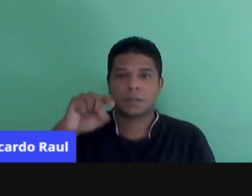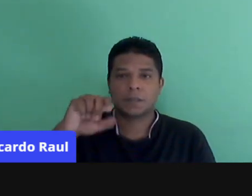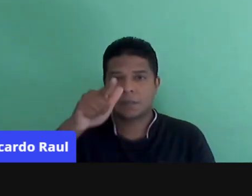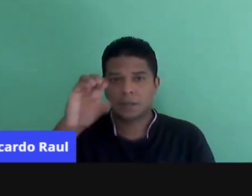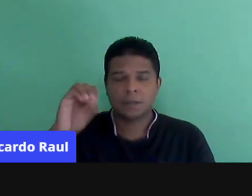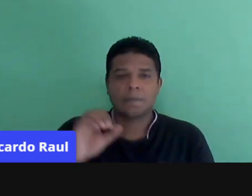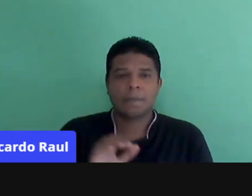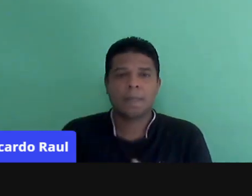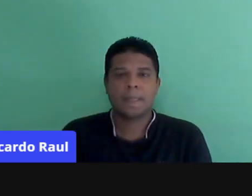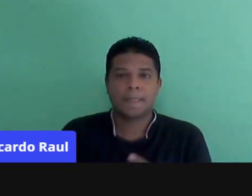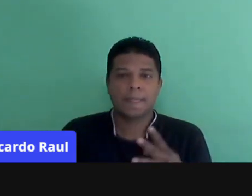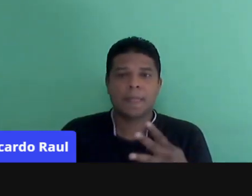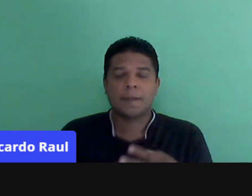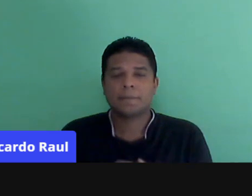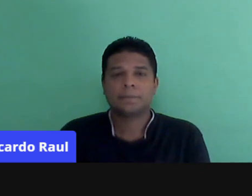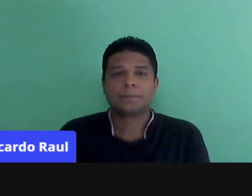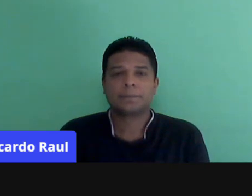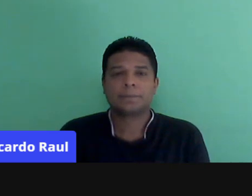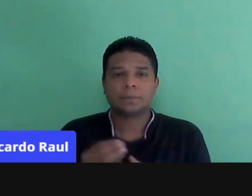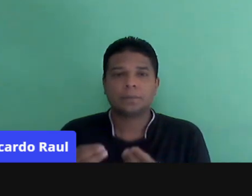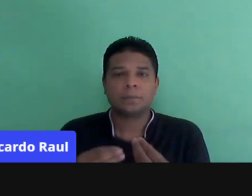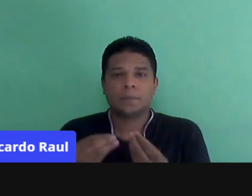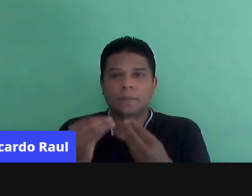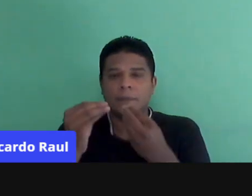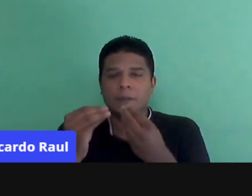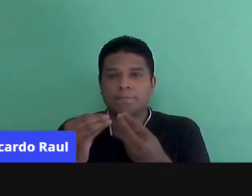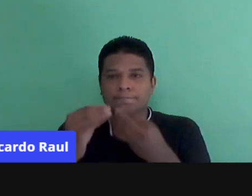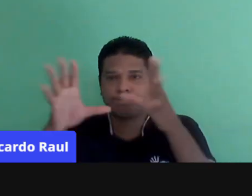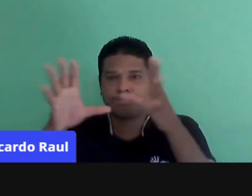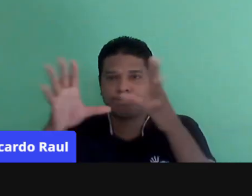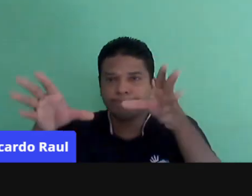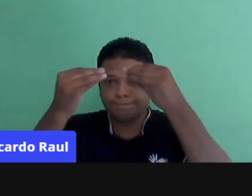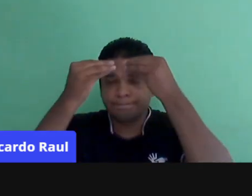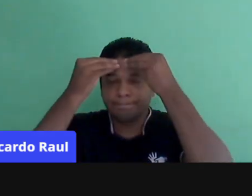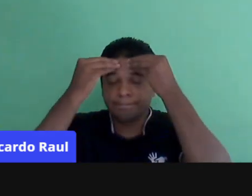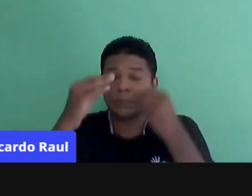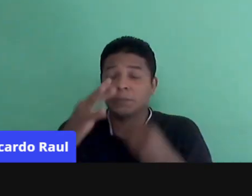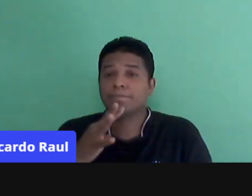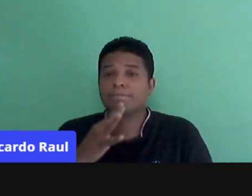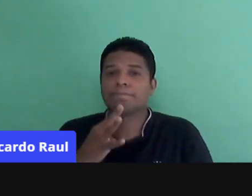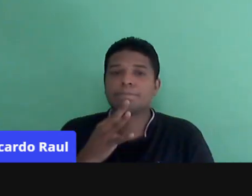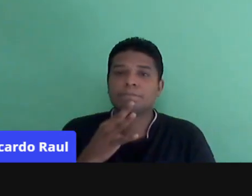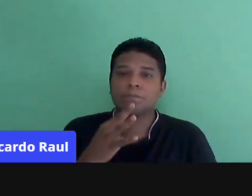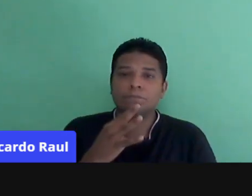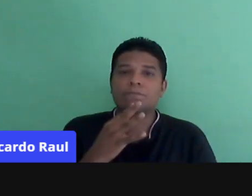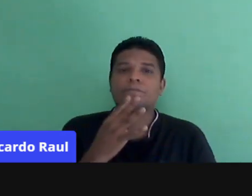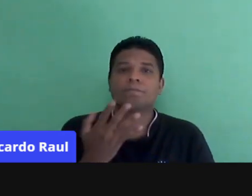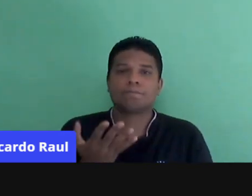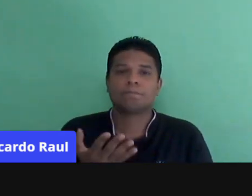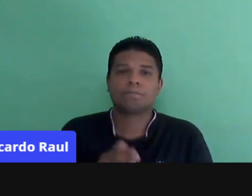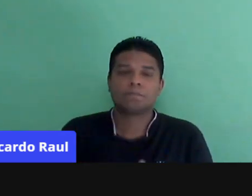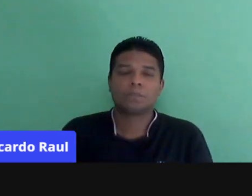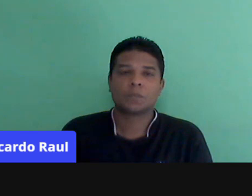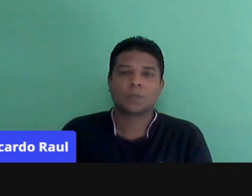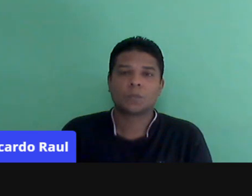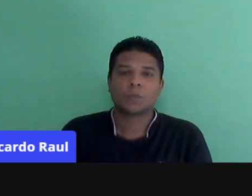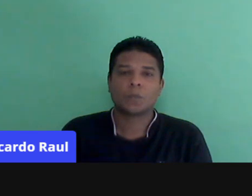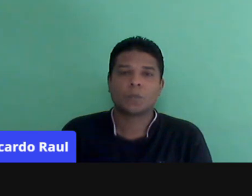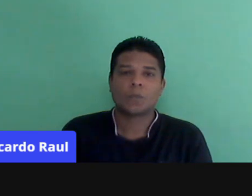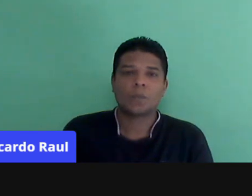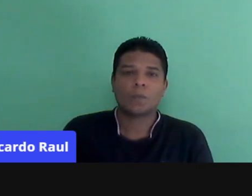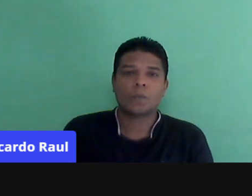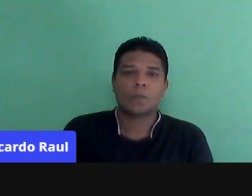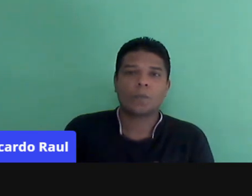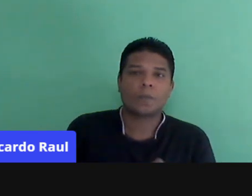vamos institucionalizar, trazer o conhecimento sistematizado, acumulado, o conceito,